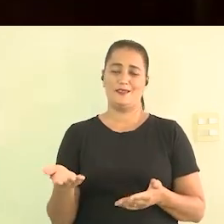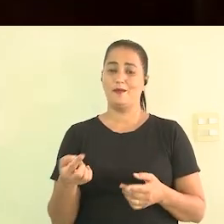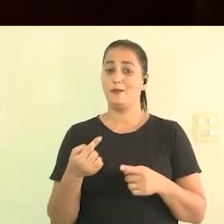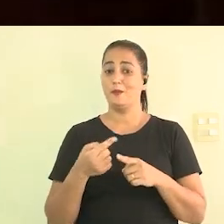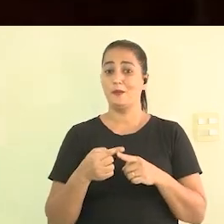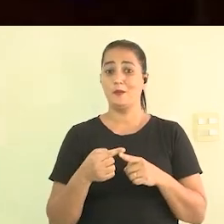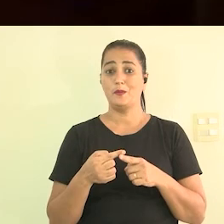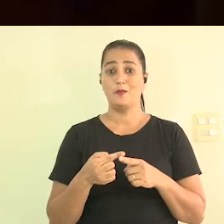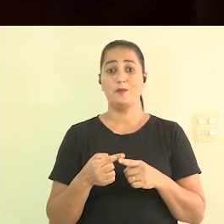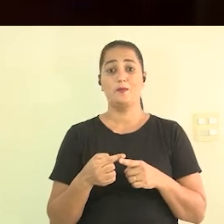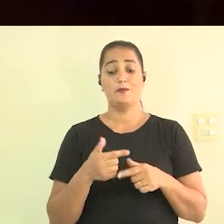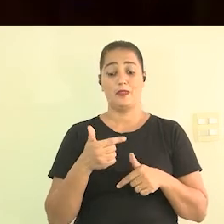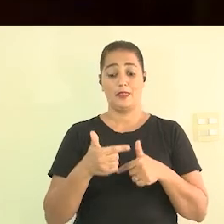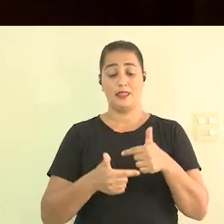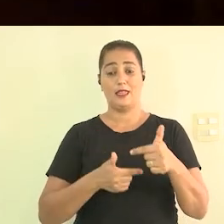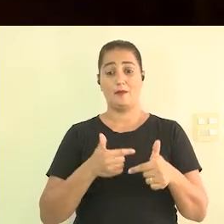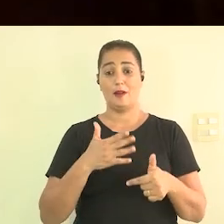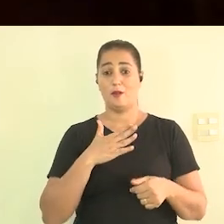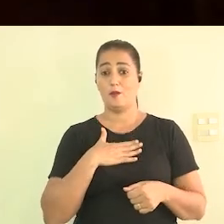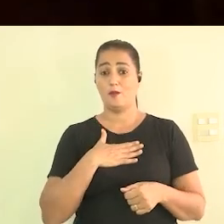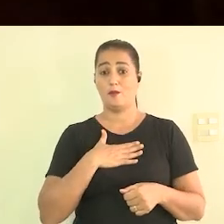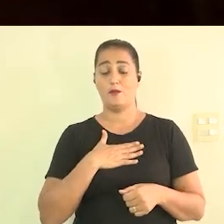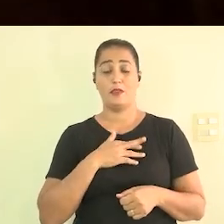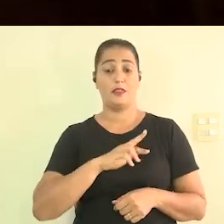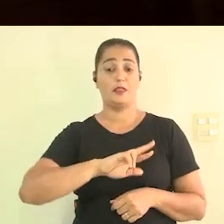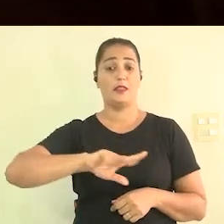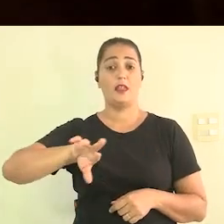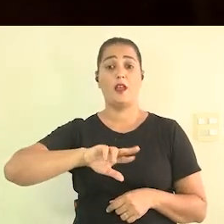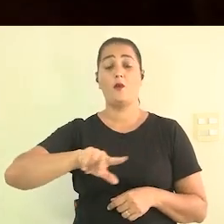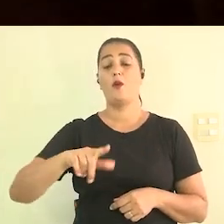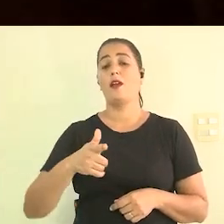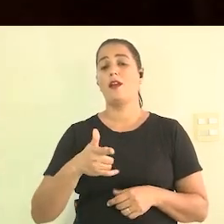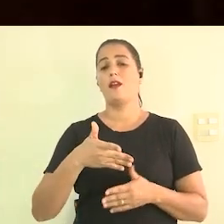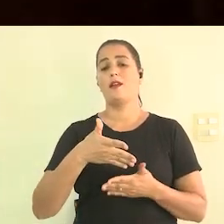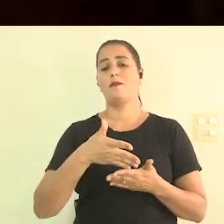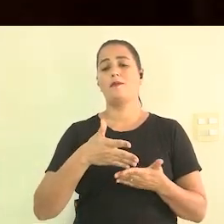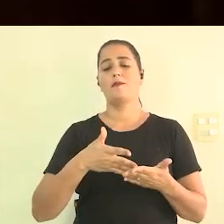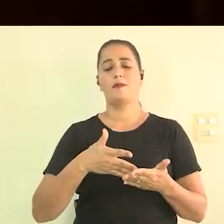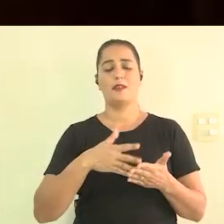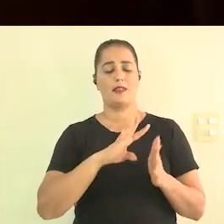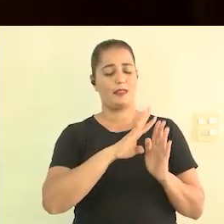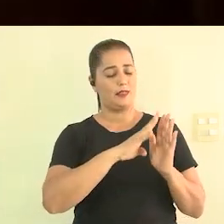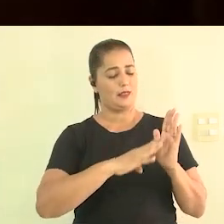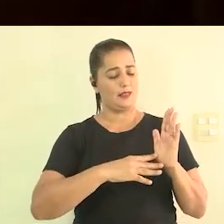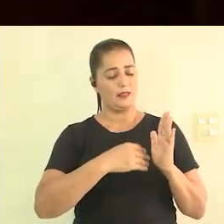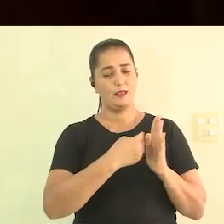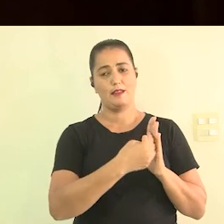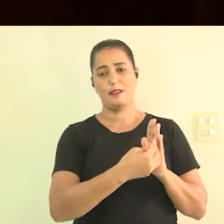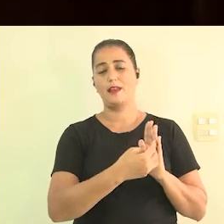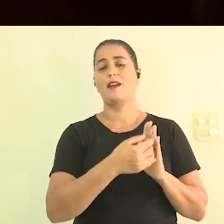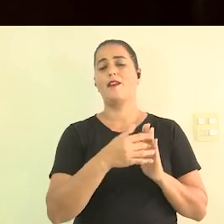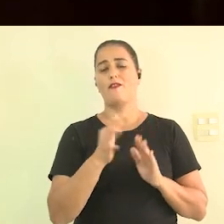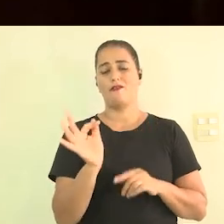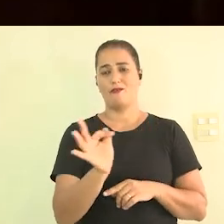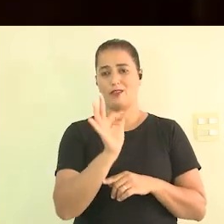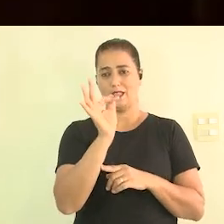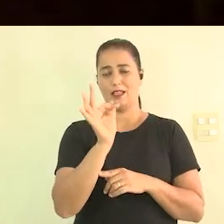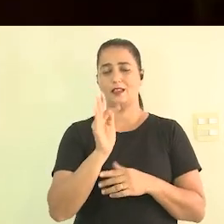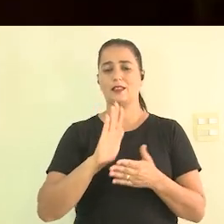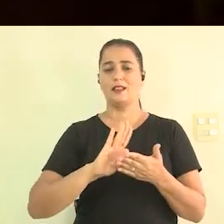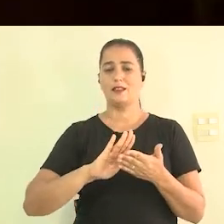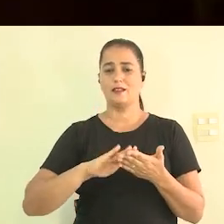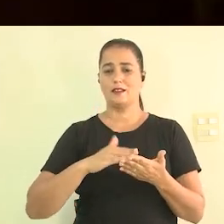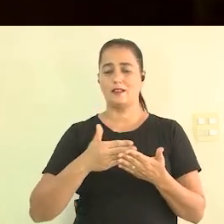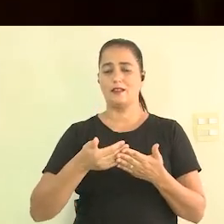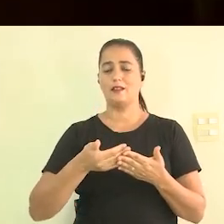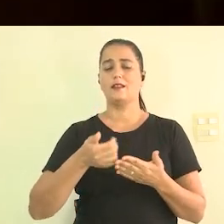nem a metade da tabela existe uma tabela da Febra Pius que é a Federação Brasileira de Intérprete de